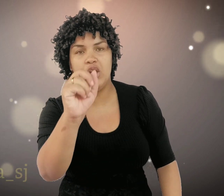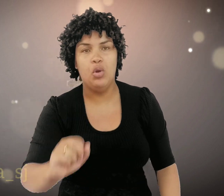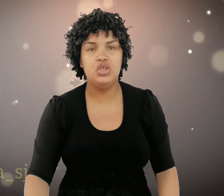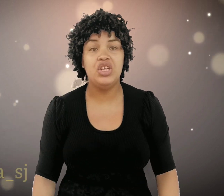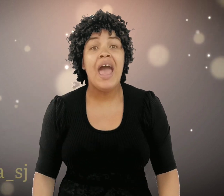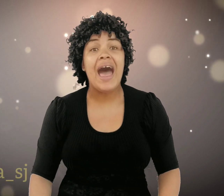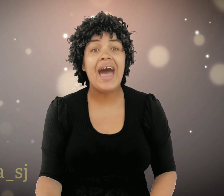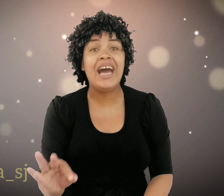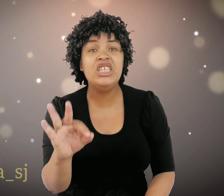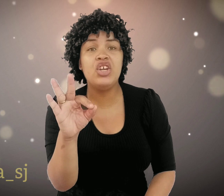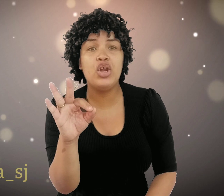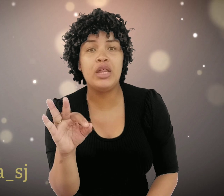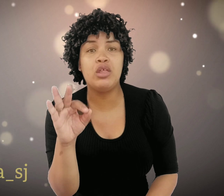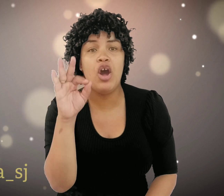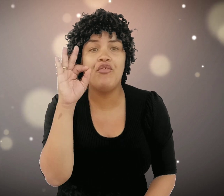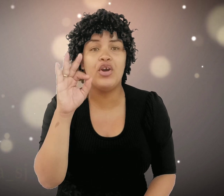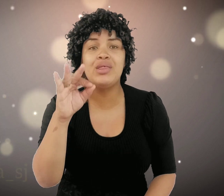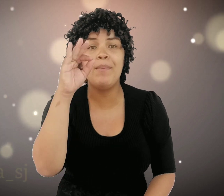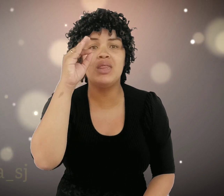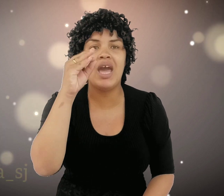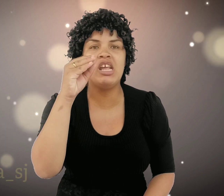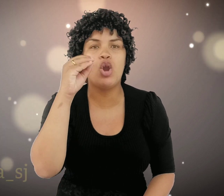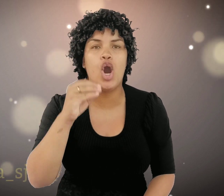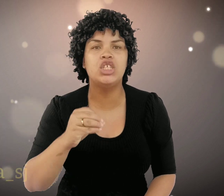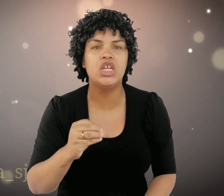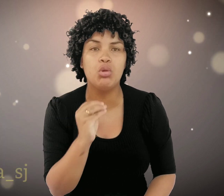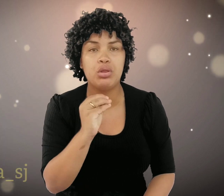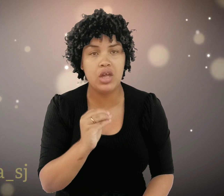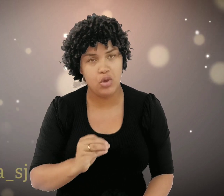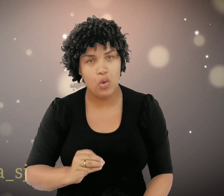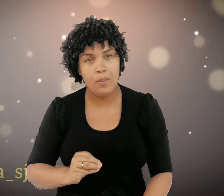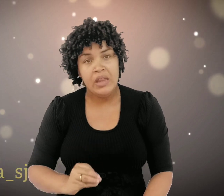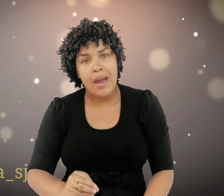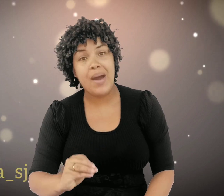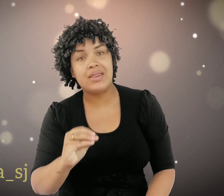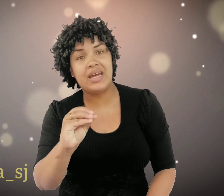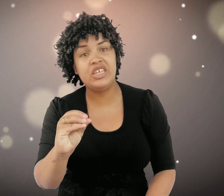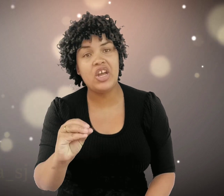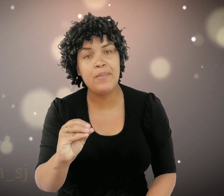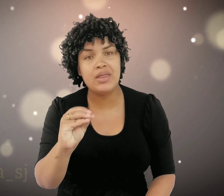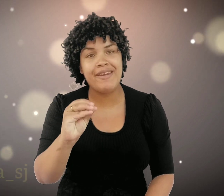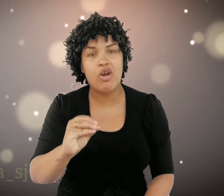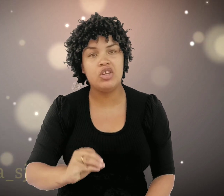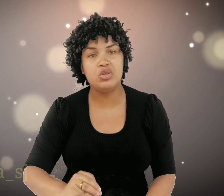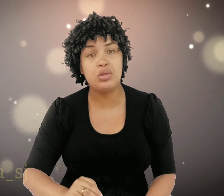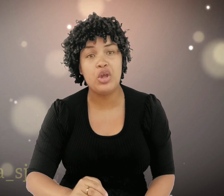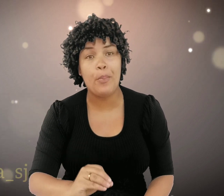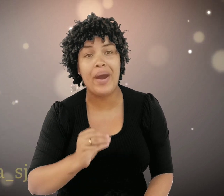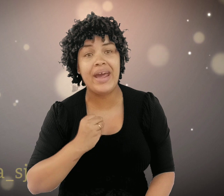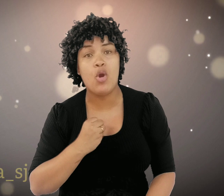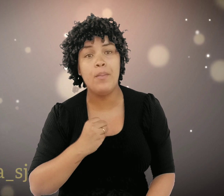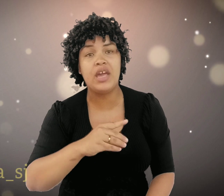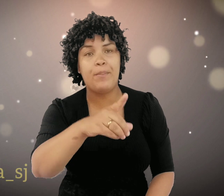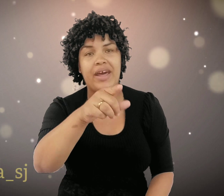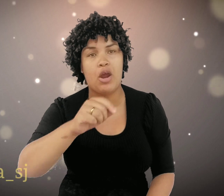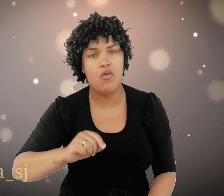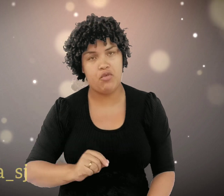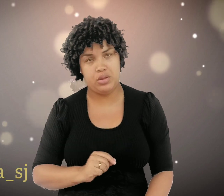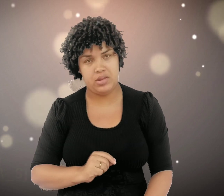hoje. Ai de nós se não fosse a misericórdia do Senhor. Mas grande é a misericórdia do Senhor para comigo e para com você.